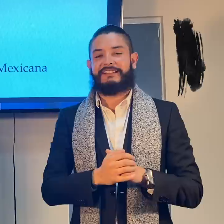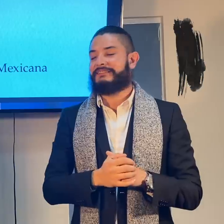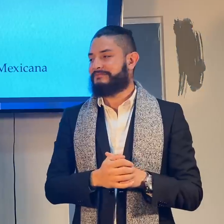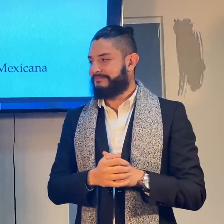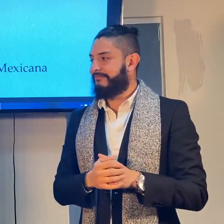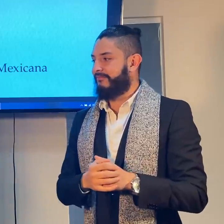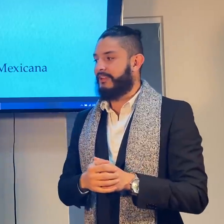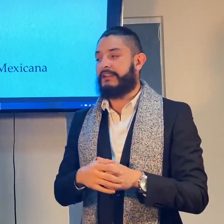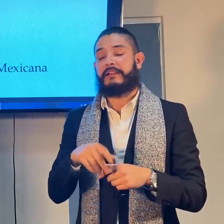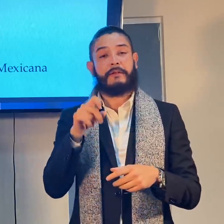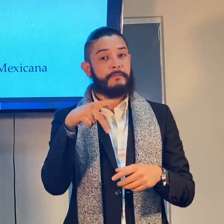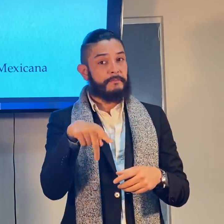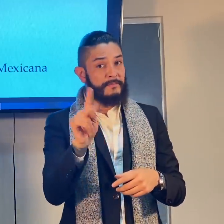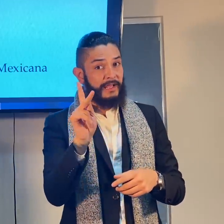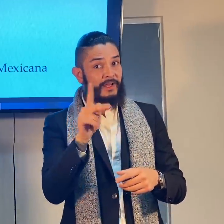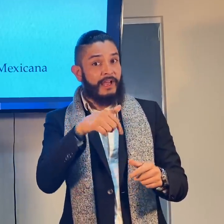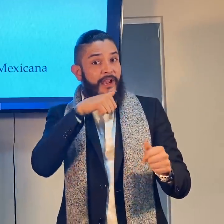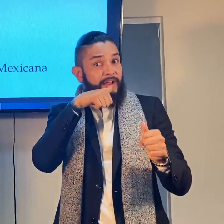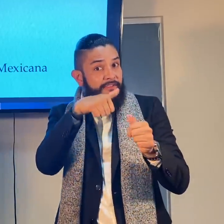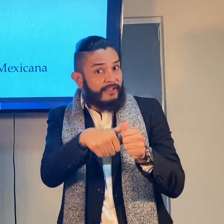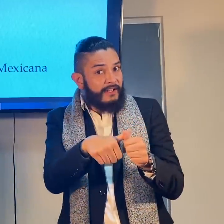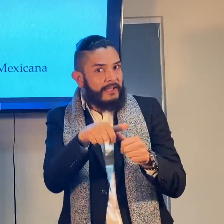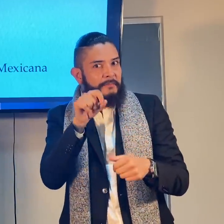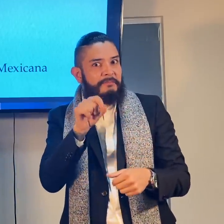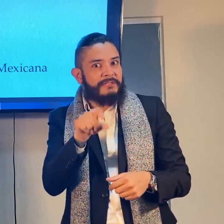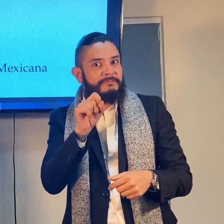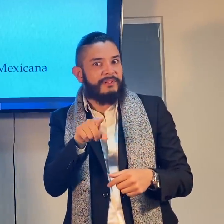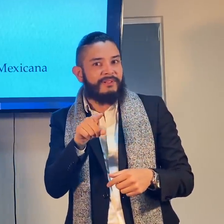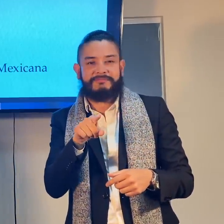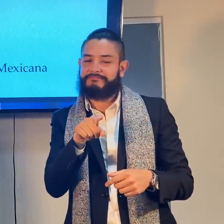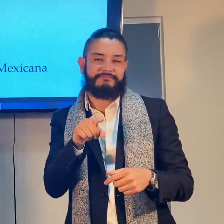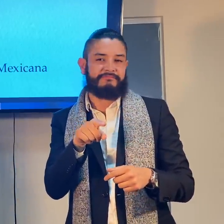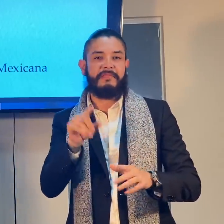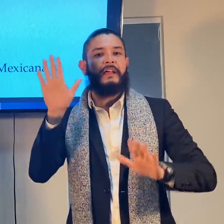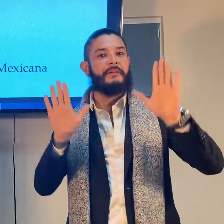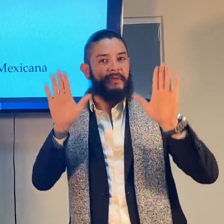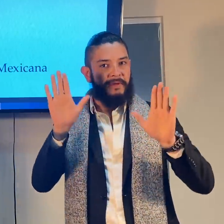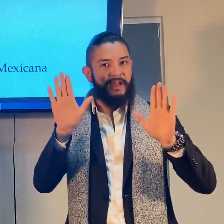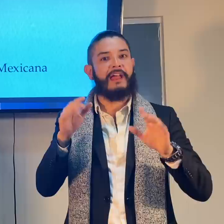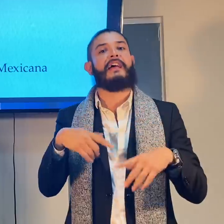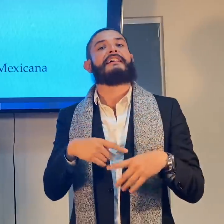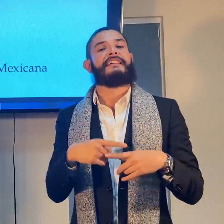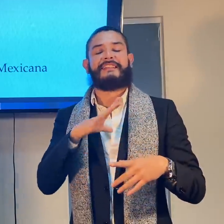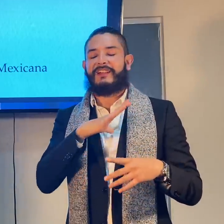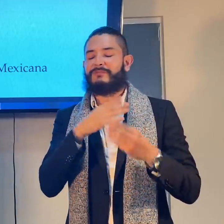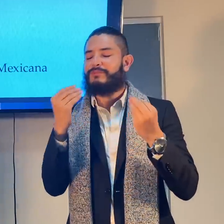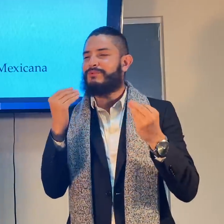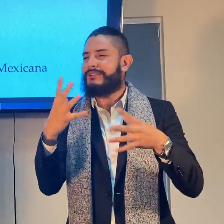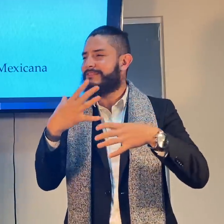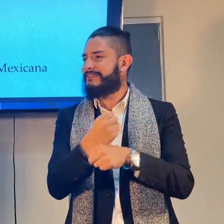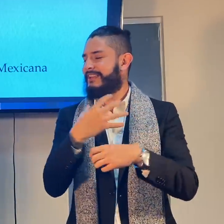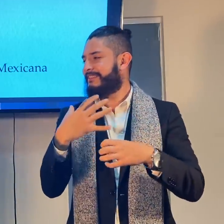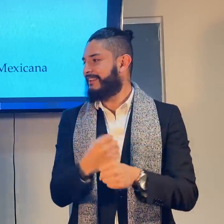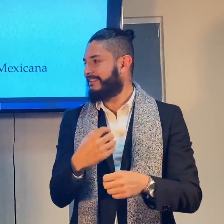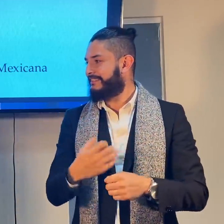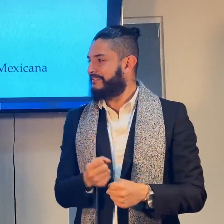Hay muchas diferentes señas. Pero que todas siempre piensen con la letra, no. Hay muchas señas